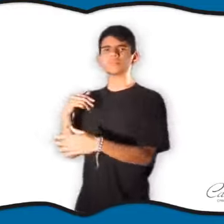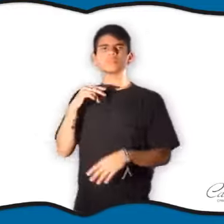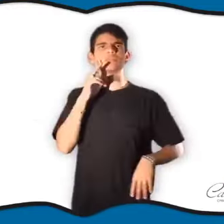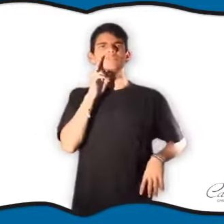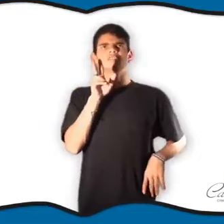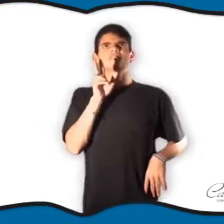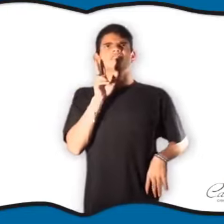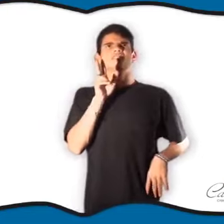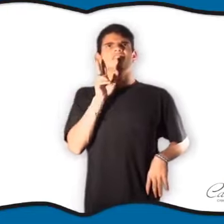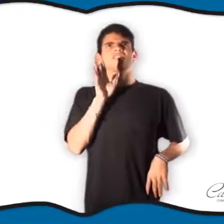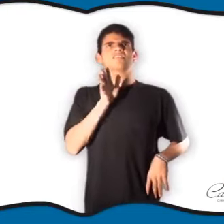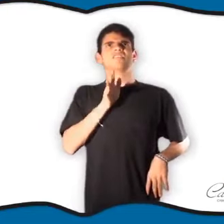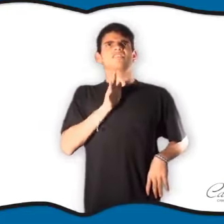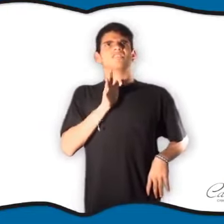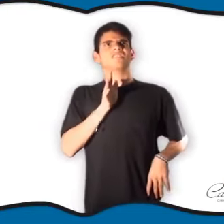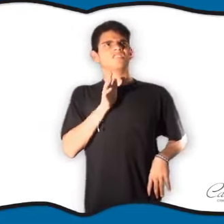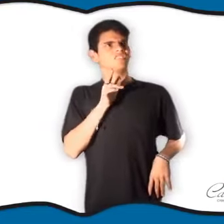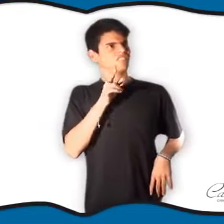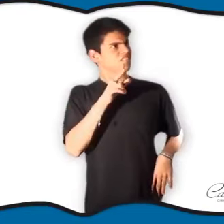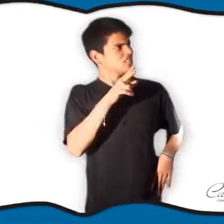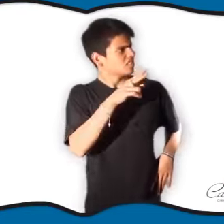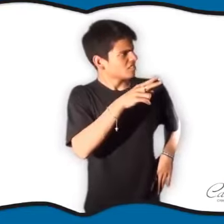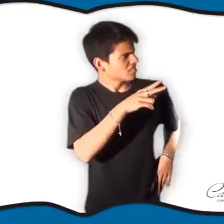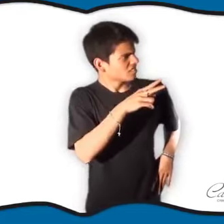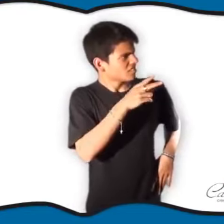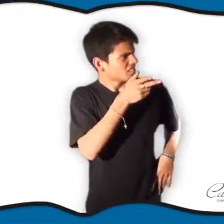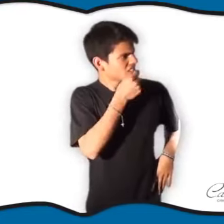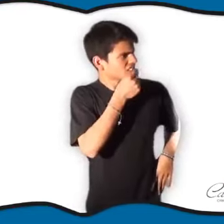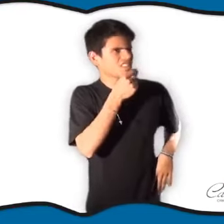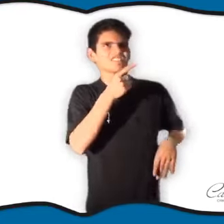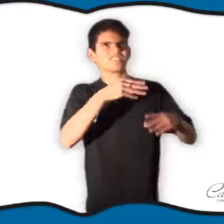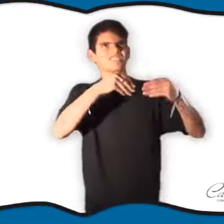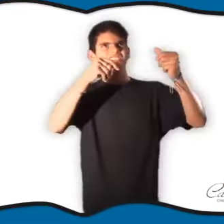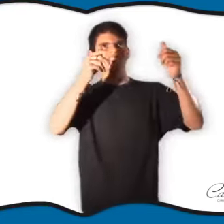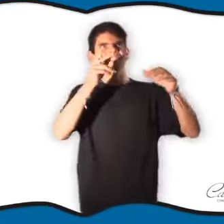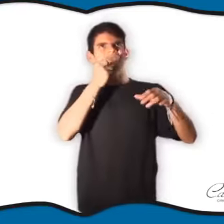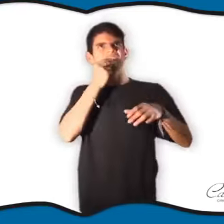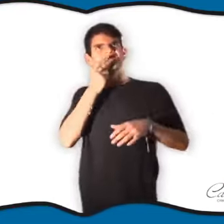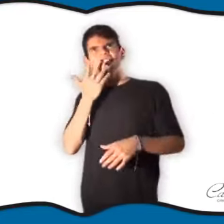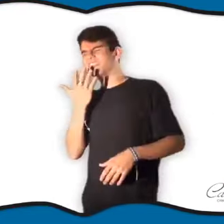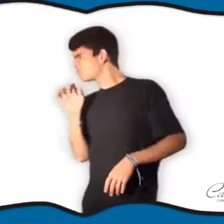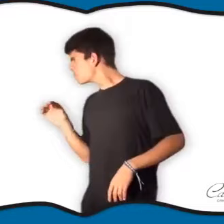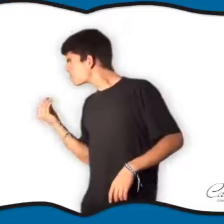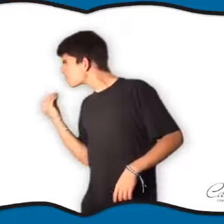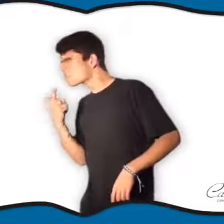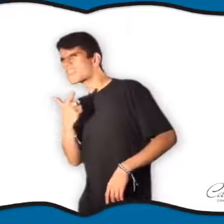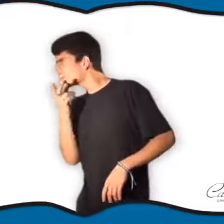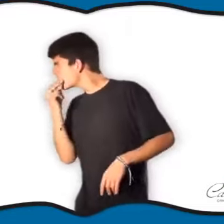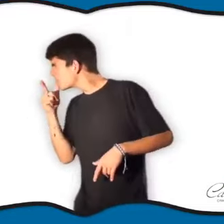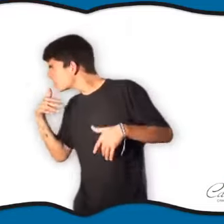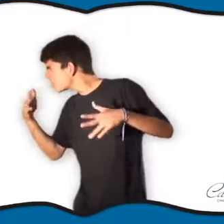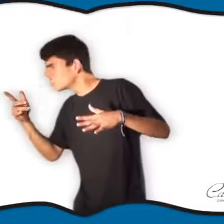Pero la gente, al ver que no había ningún chofer manejando, se asustaba. Comentaba lo extraño de la situación